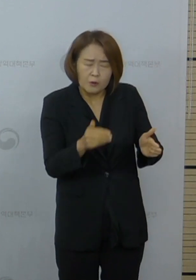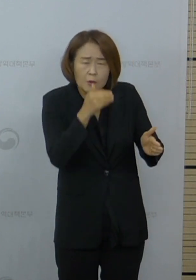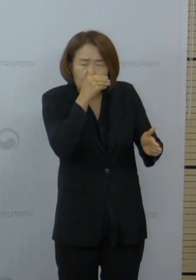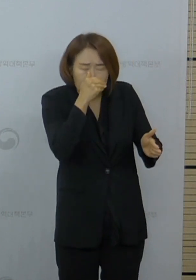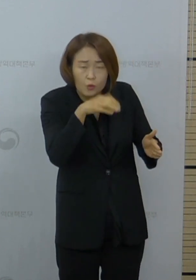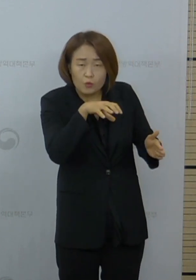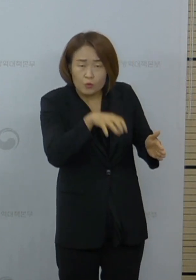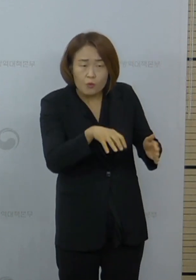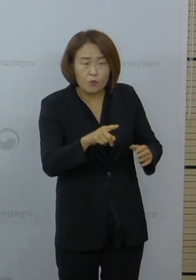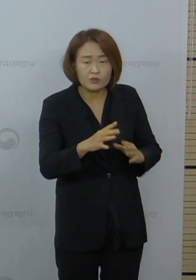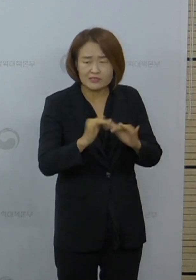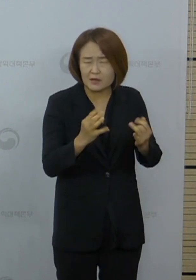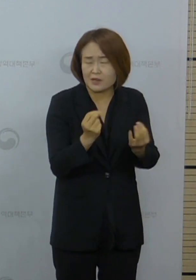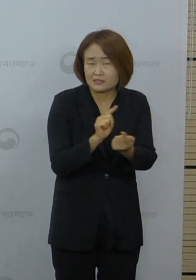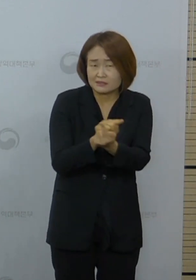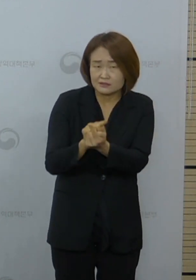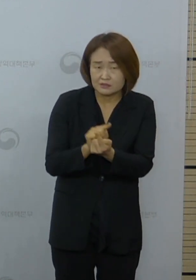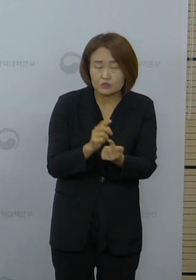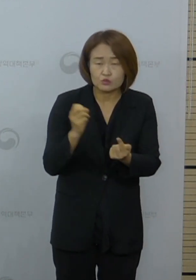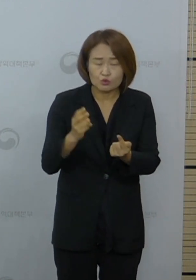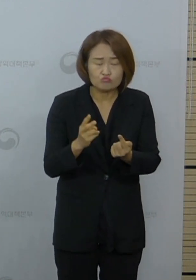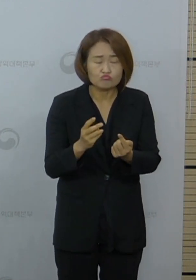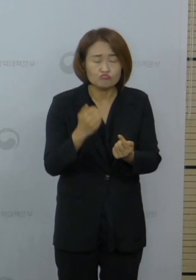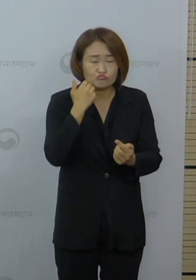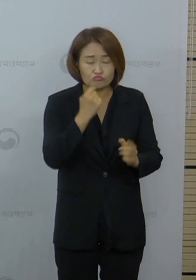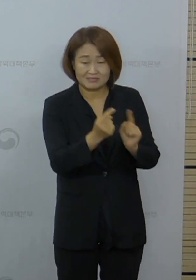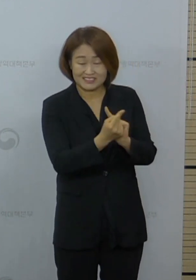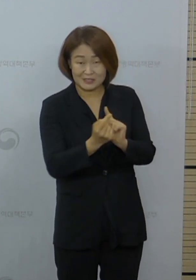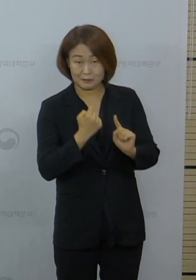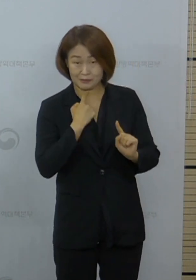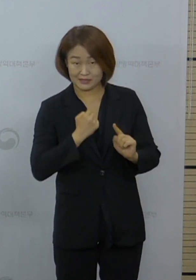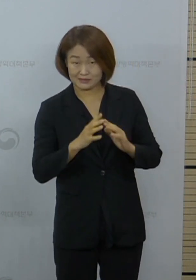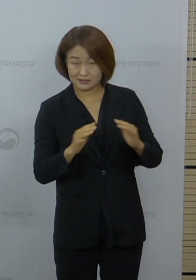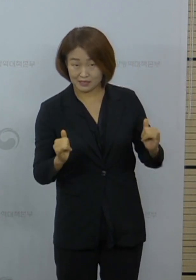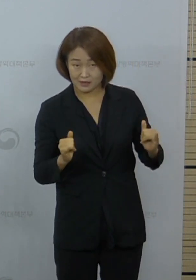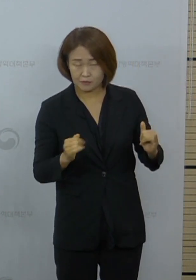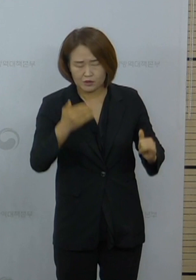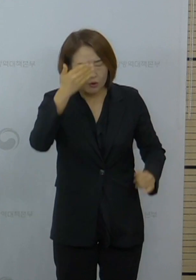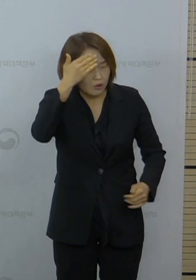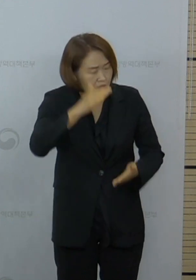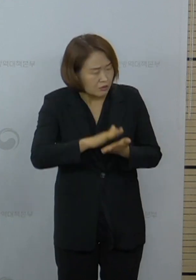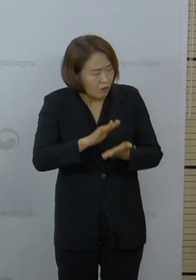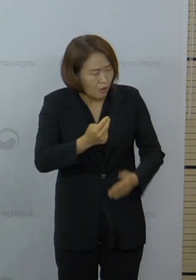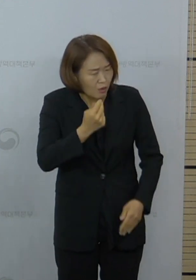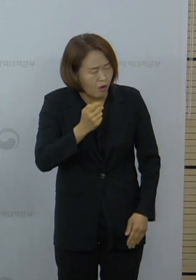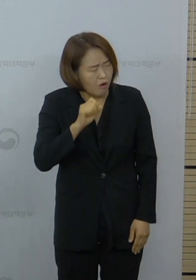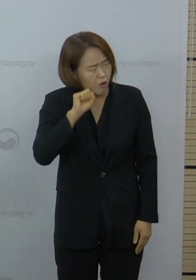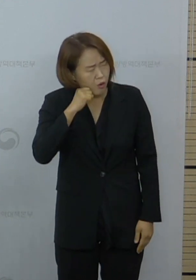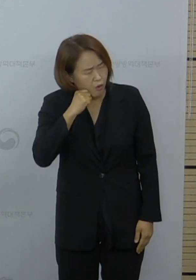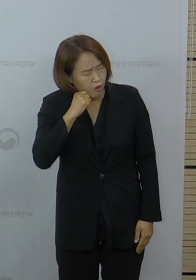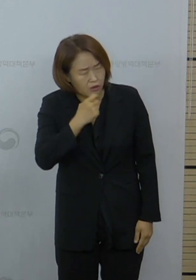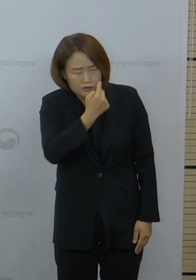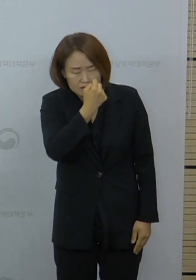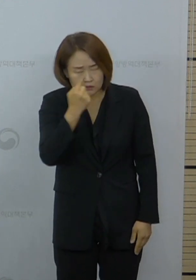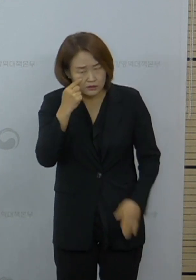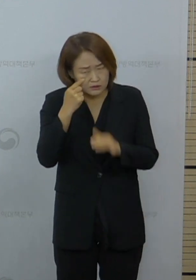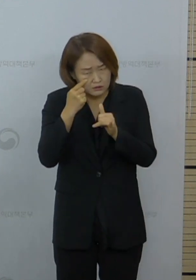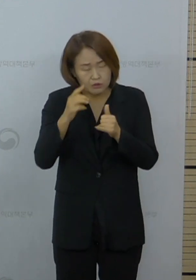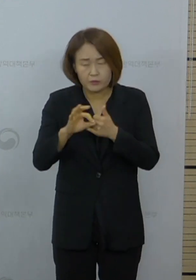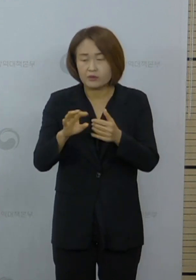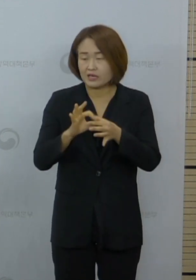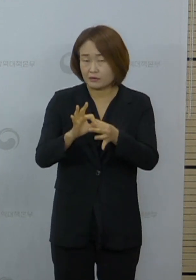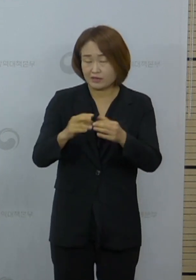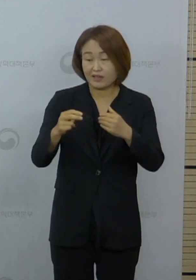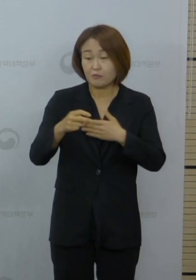불특정 다수와 밀접한 접촉을 한 경우 발열, 호흡기 증상 등이 있으면 관할 보건소